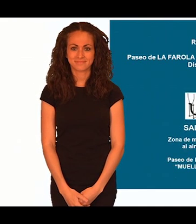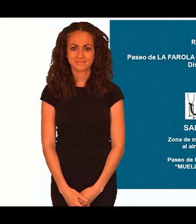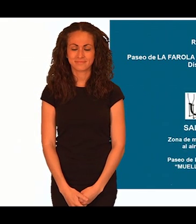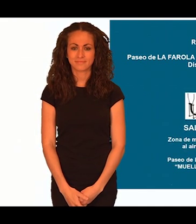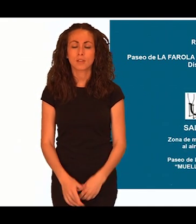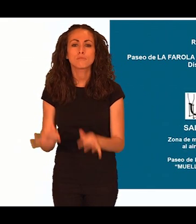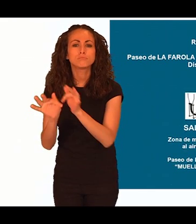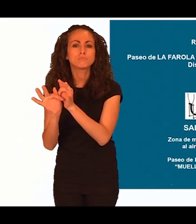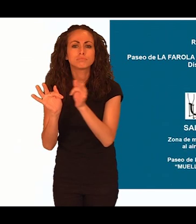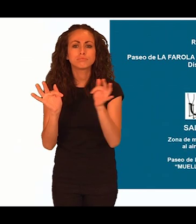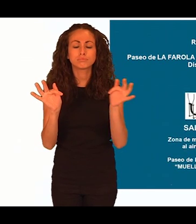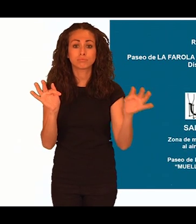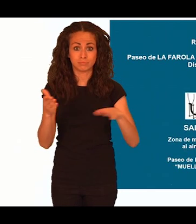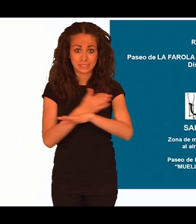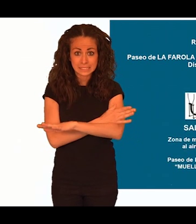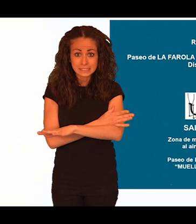ruta haga unos ejercicios de calentamiento